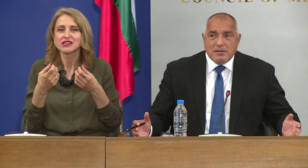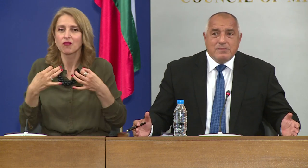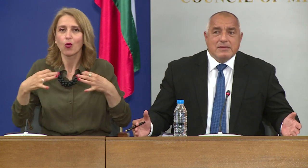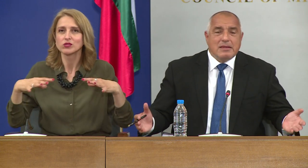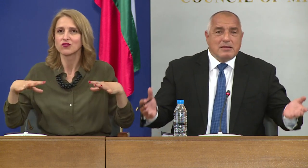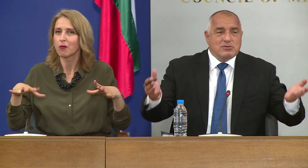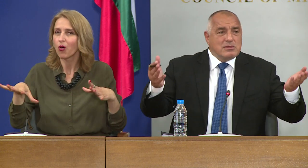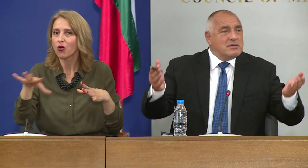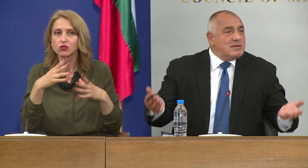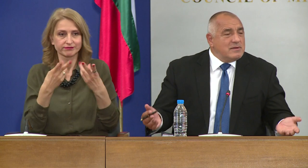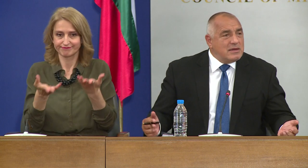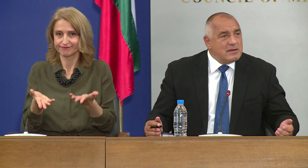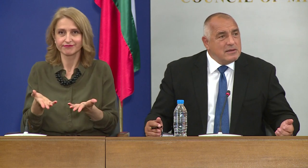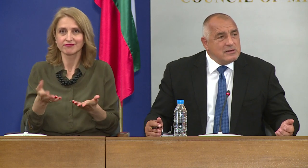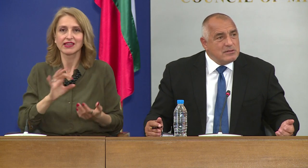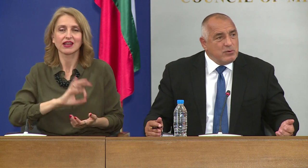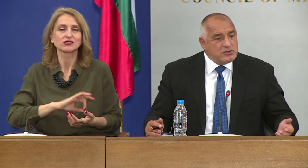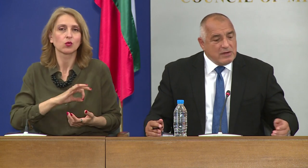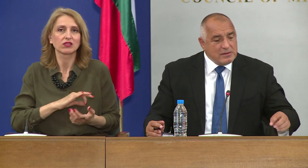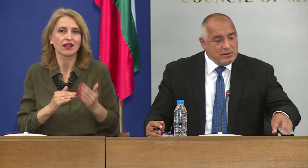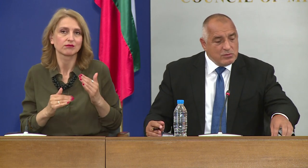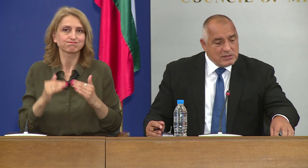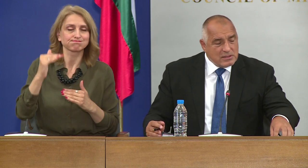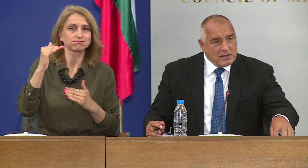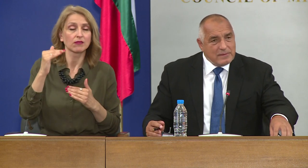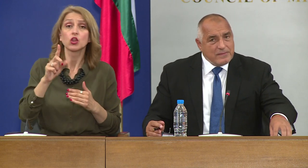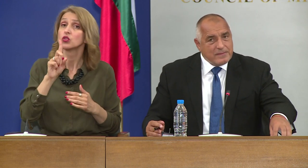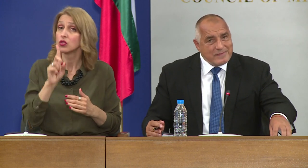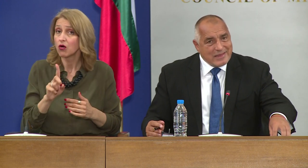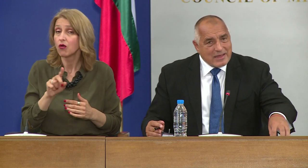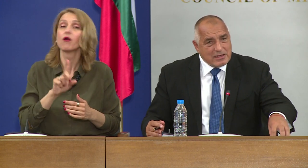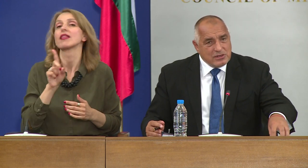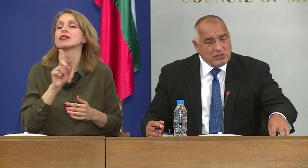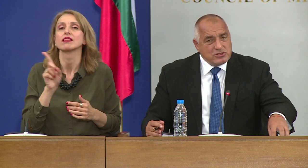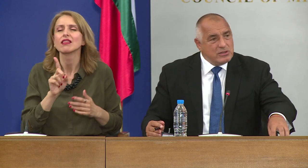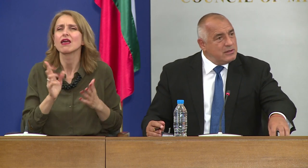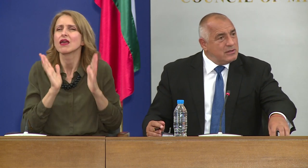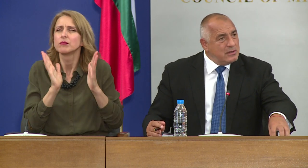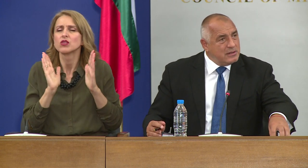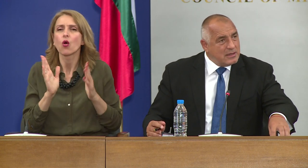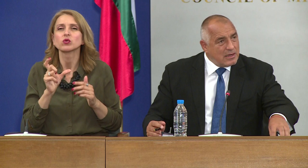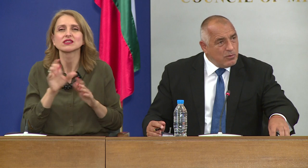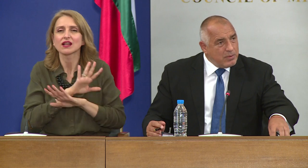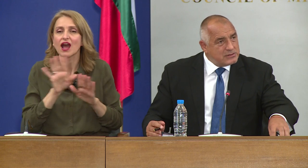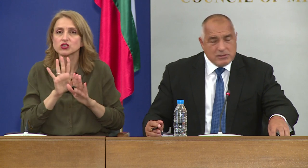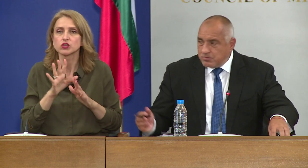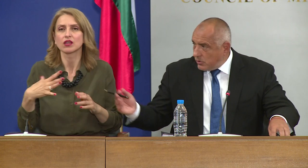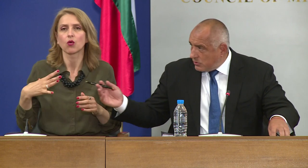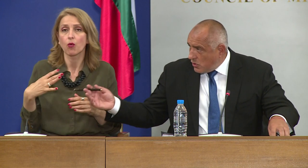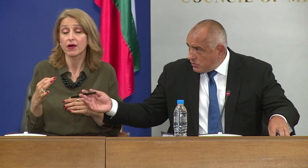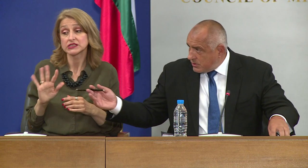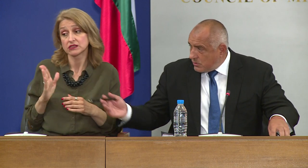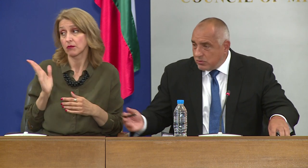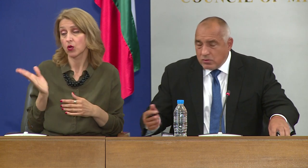мерките, резултатите веднага се повишават, но не са така критични или така опасни,